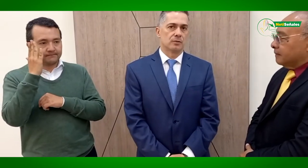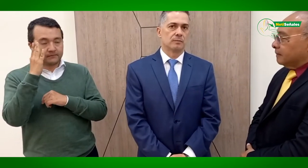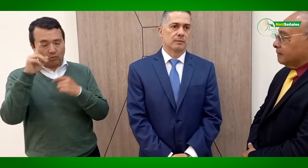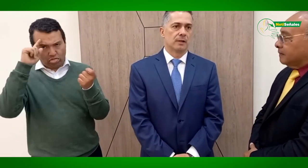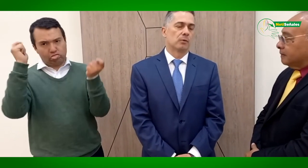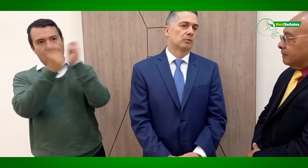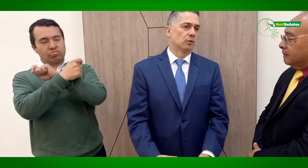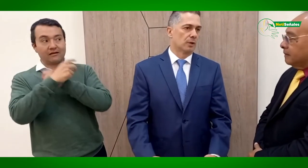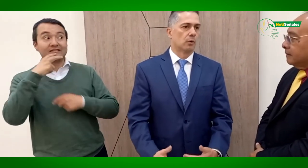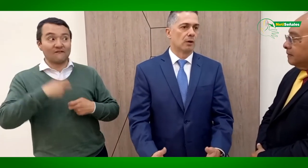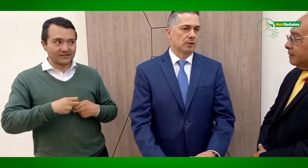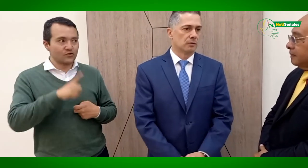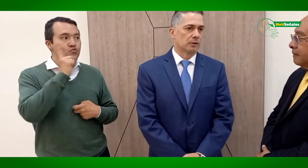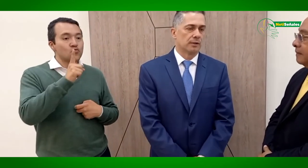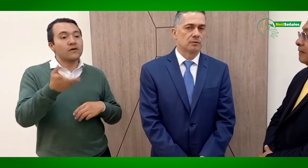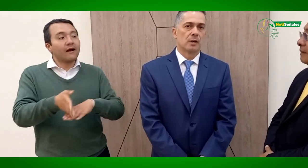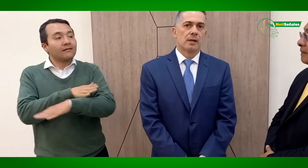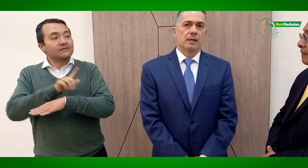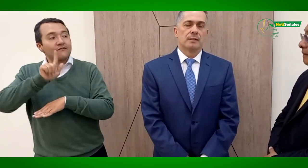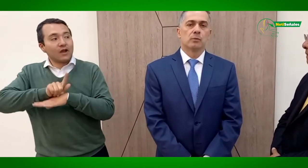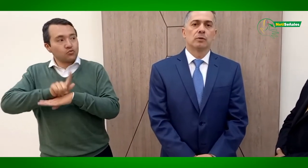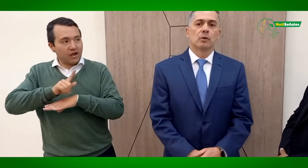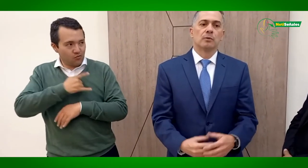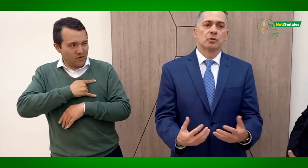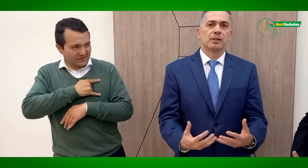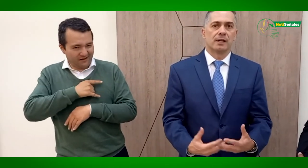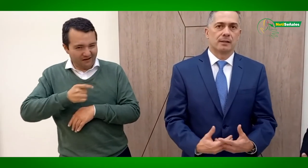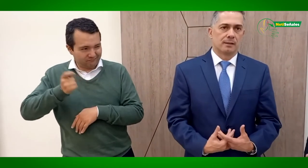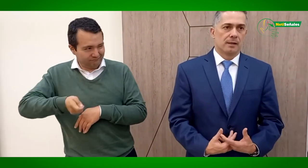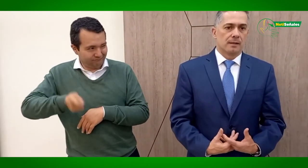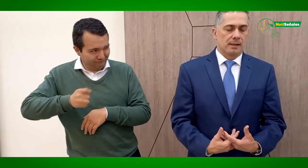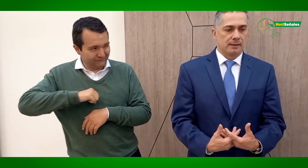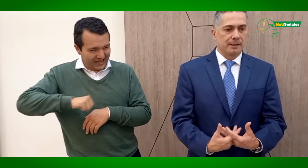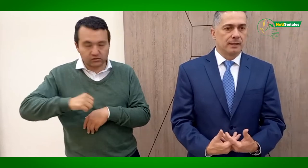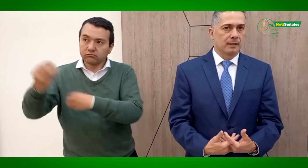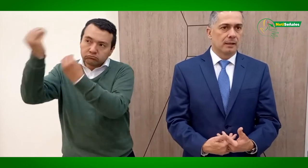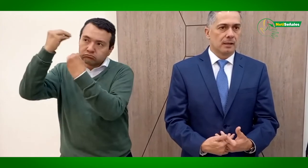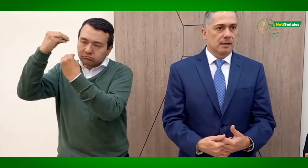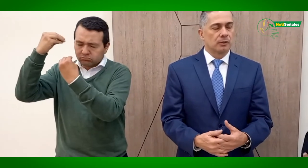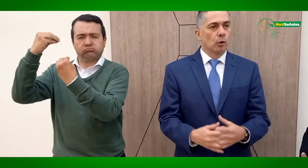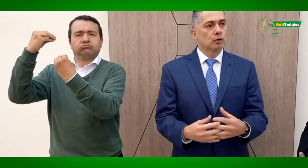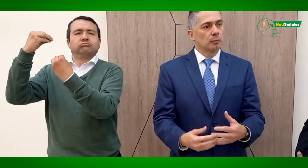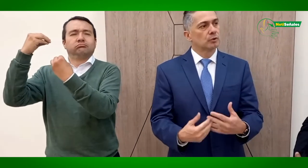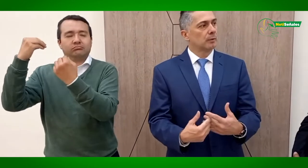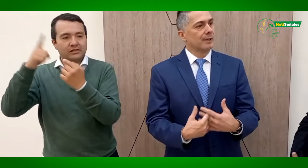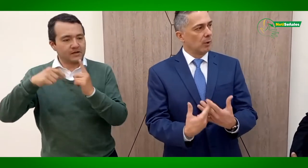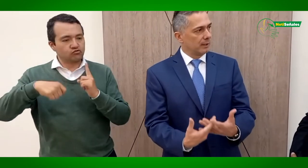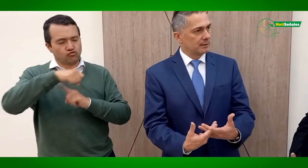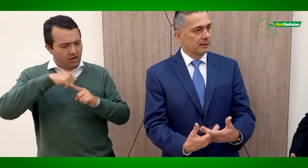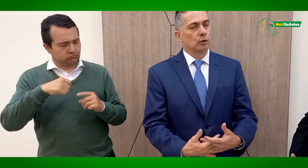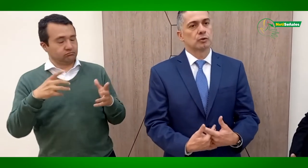en cuanto a los abogados y los notarios. Segundo, como sociedad, entender que todos somos iguales, que todos